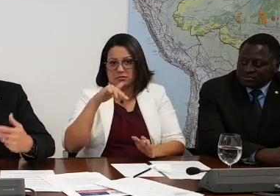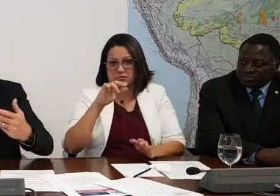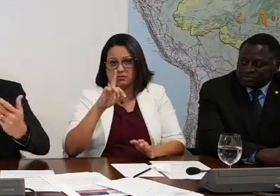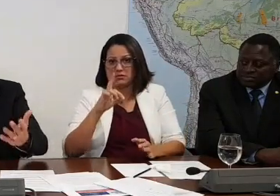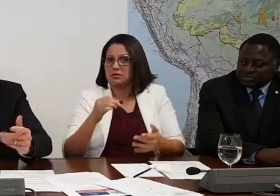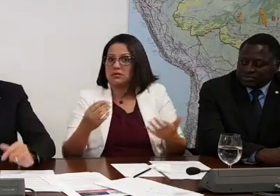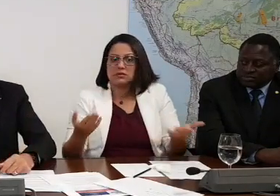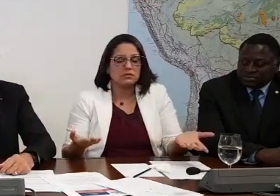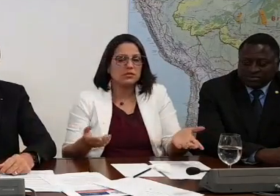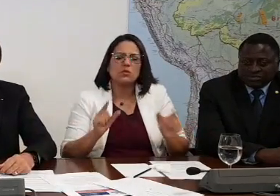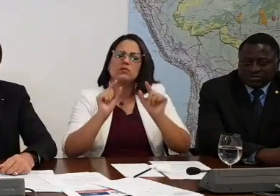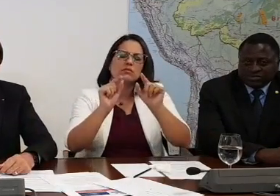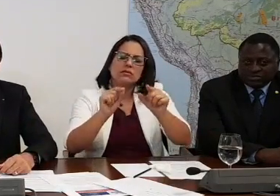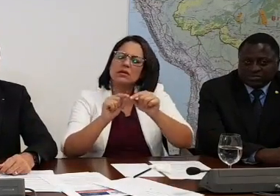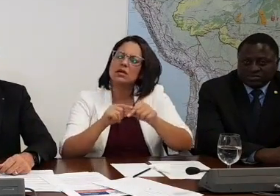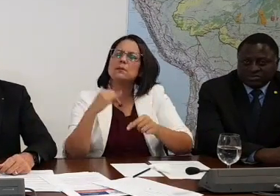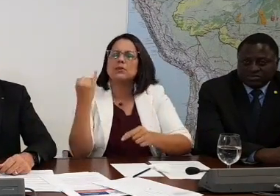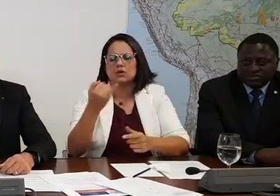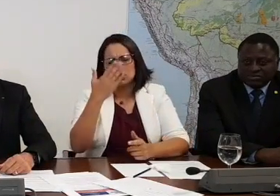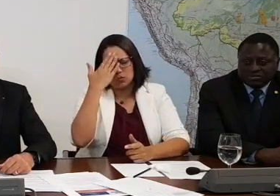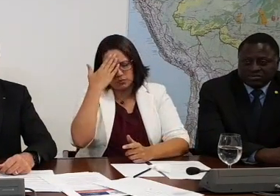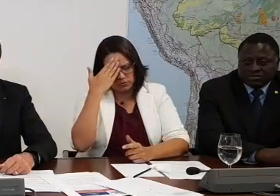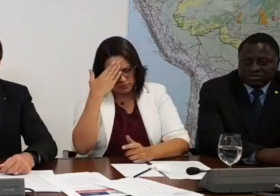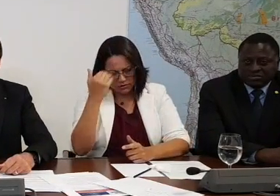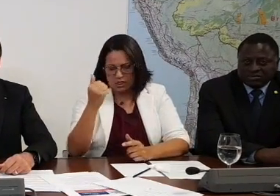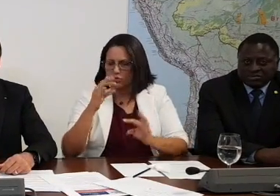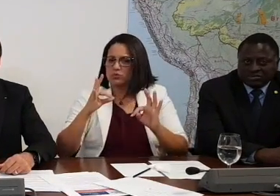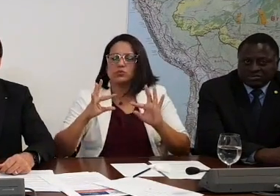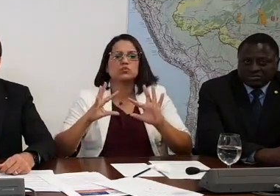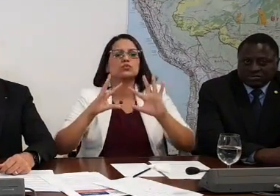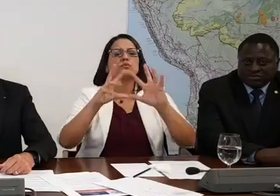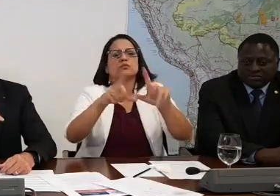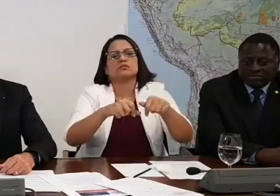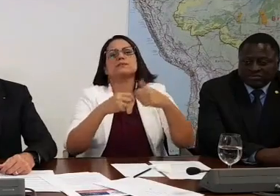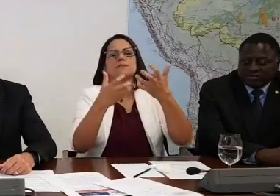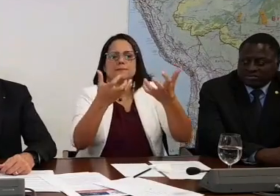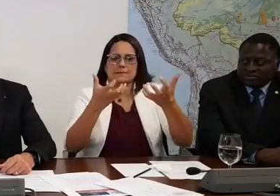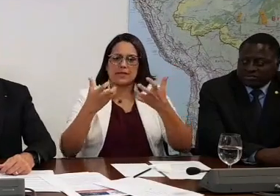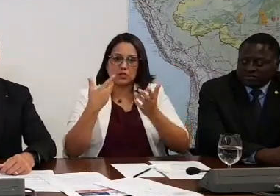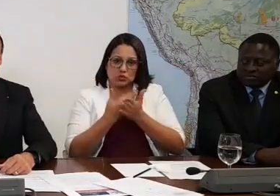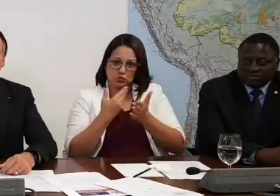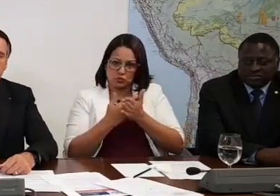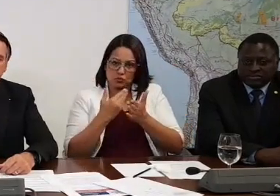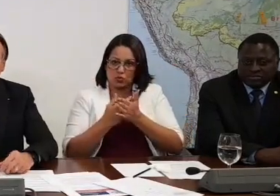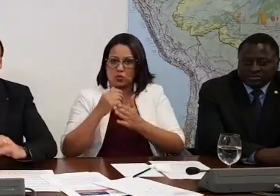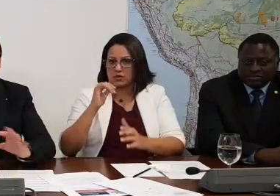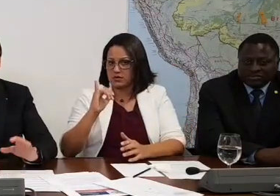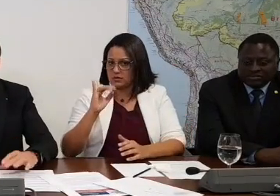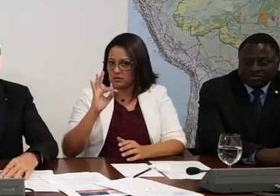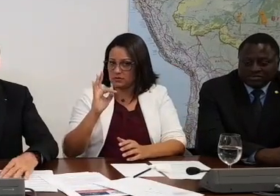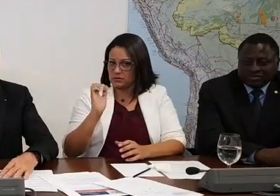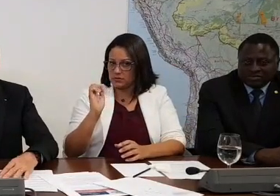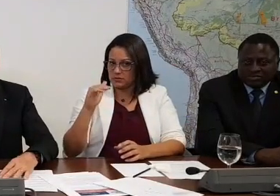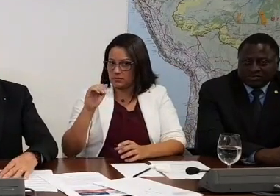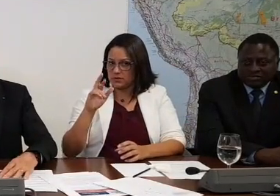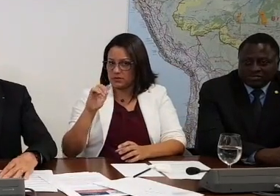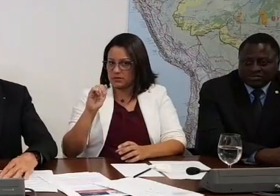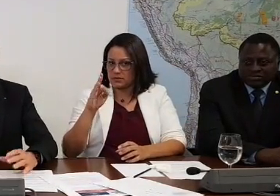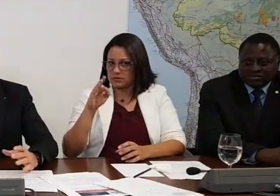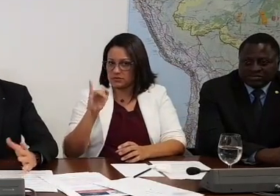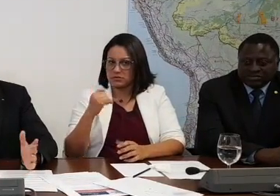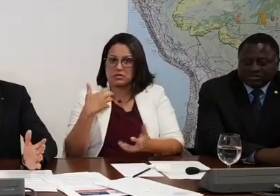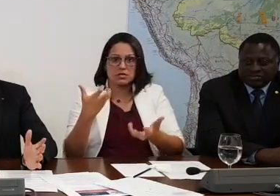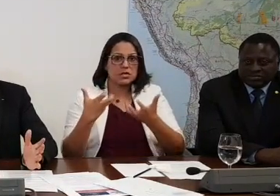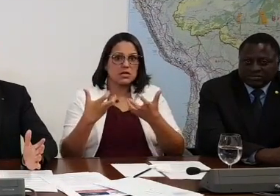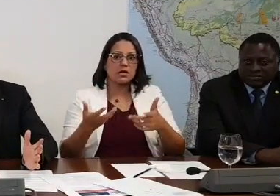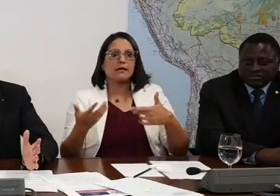o que que é importante? Eu sei que todo mundo gostaria, que fez o Itamaraty, de ser embaixador lá. Todo mundo. O cara tá